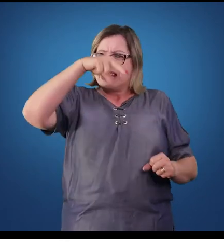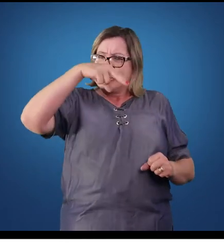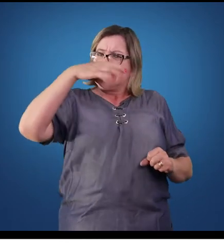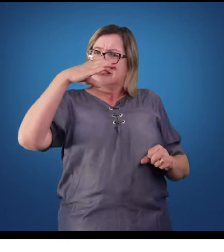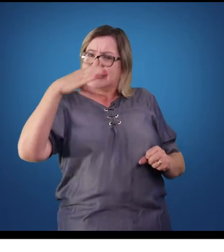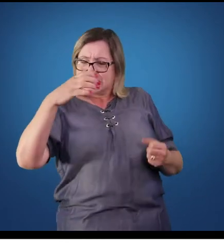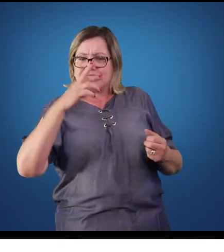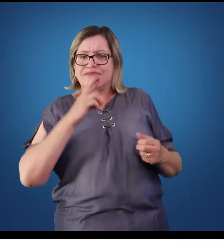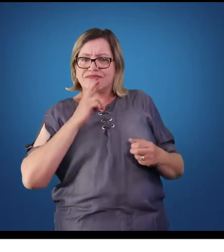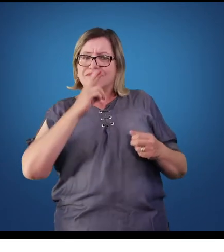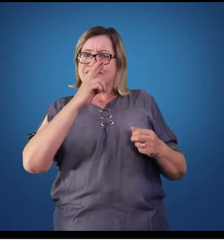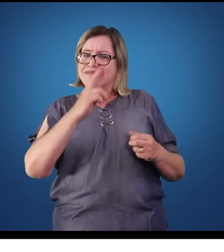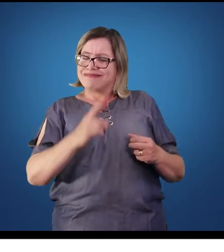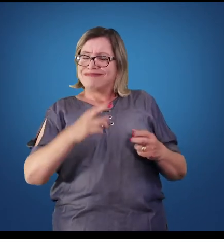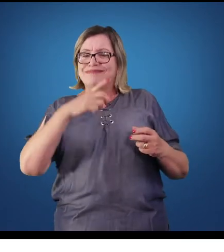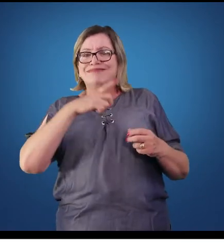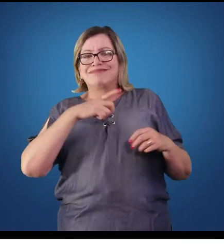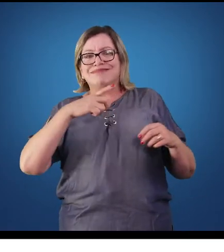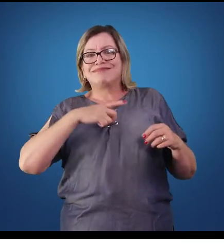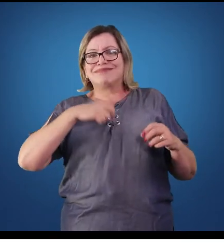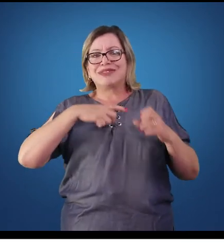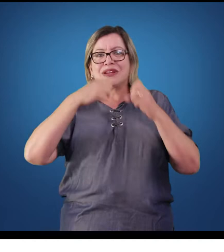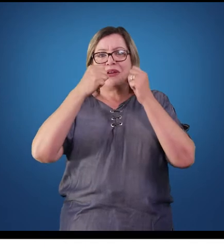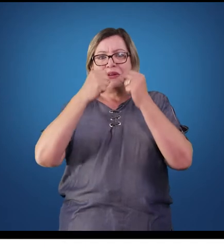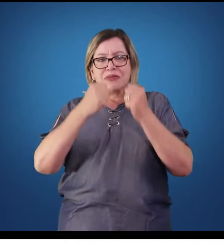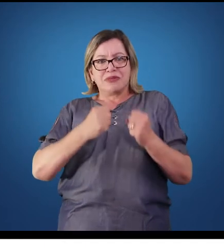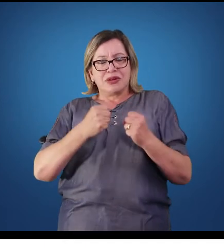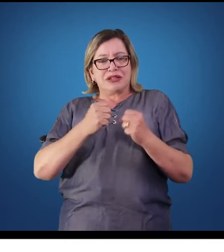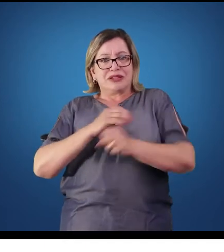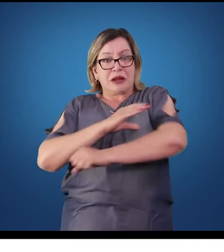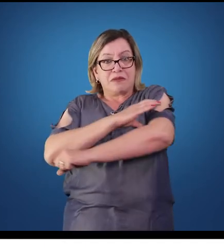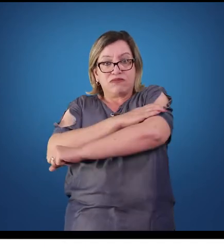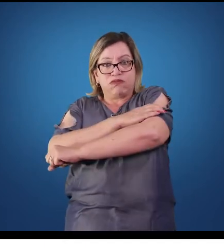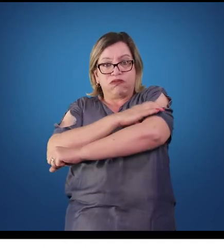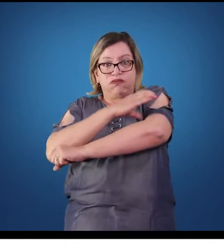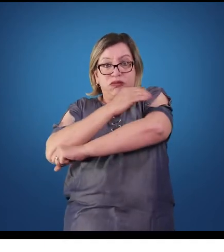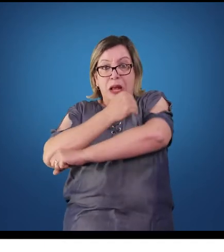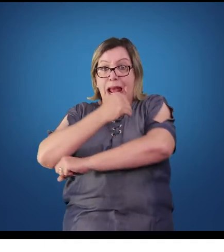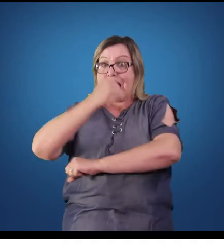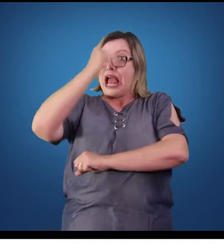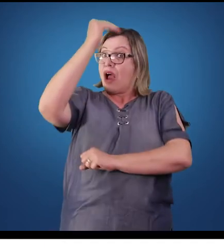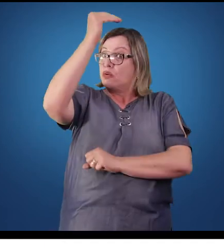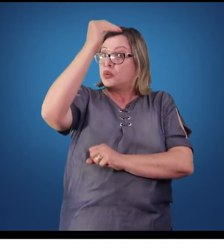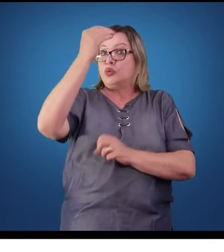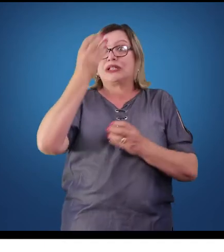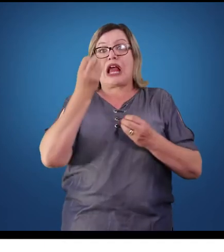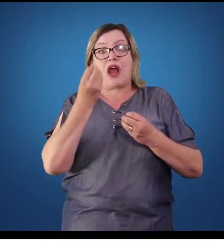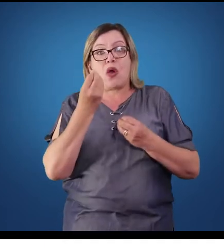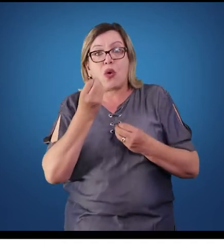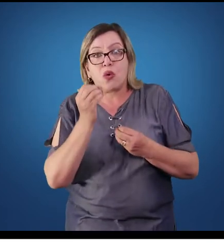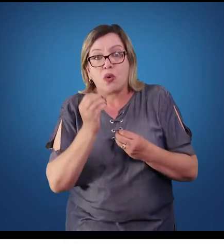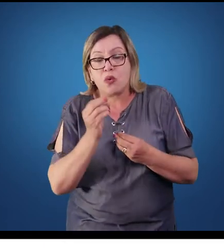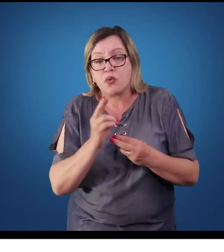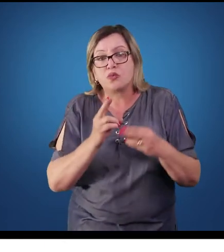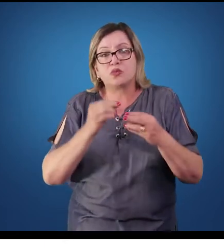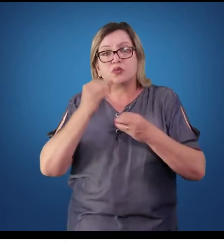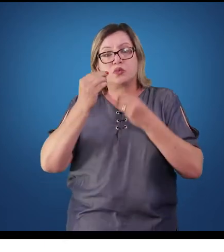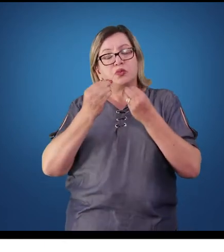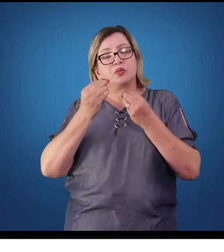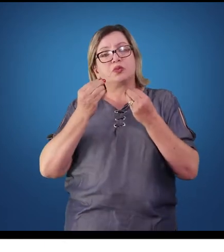resposta. Essa resposta pode ser, no caso de um aumento excessivo da pressão dentro das artérias,